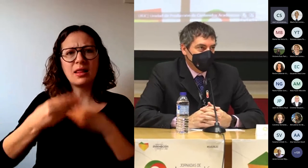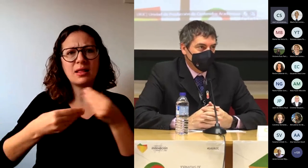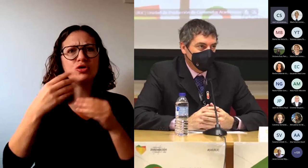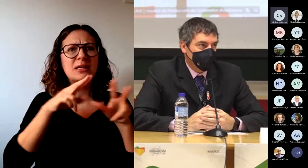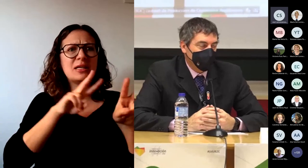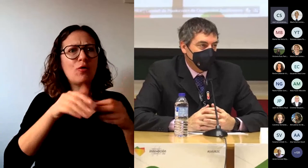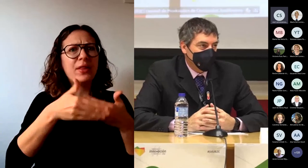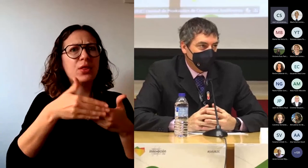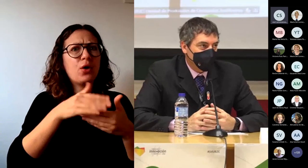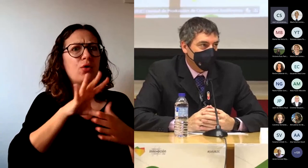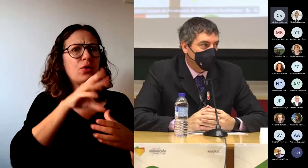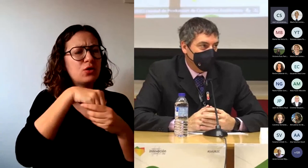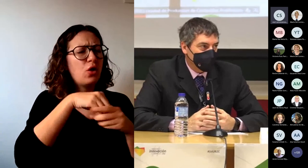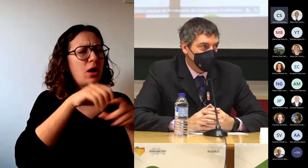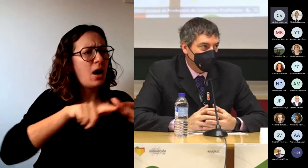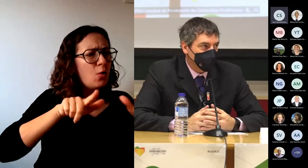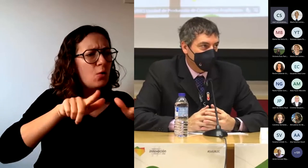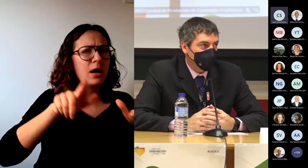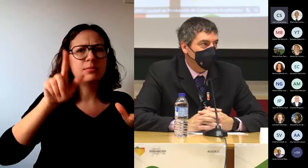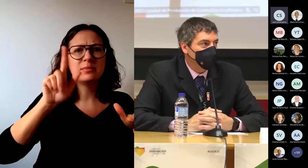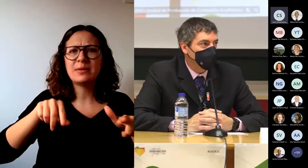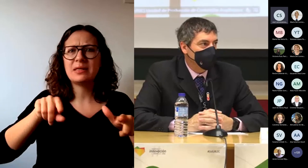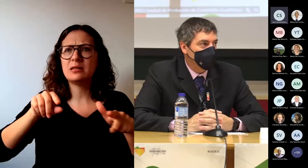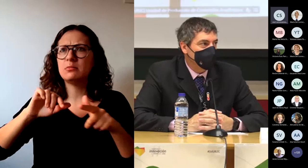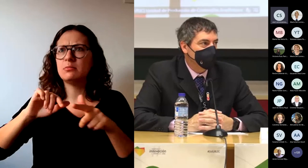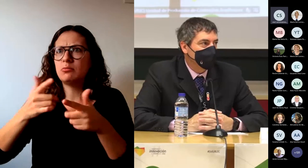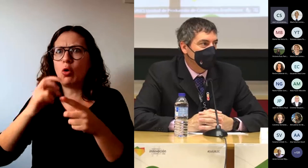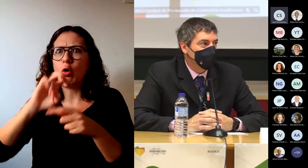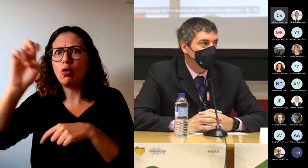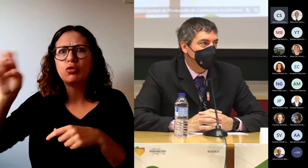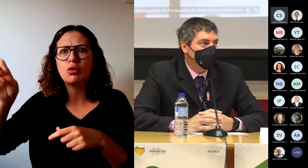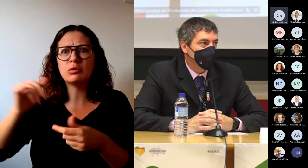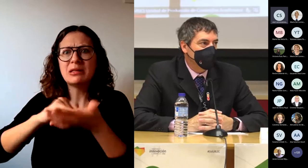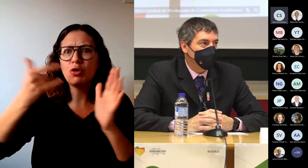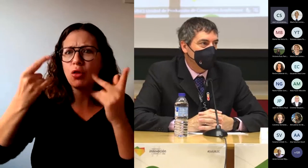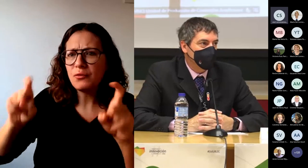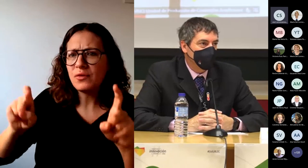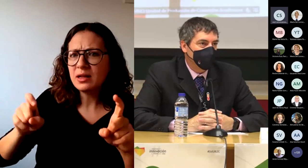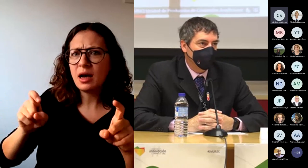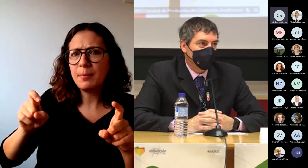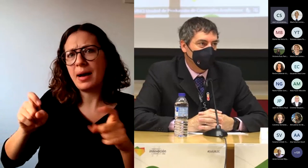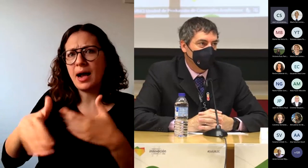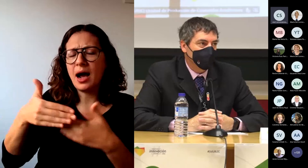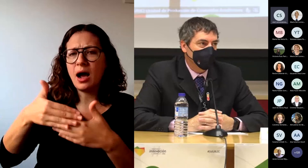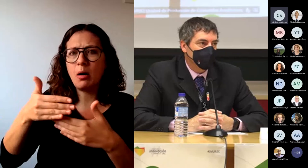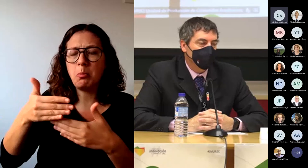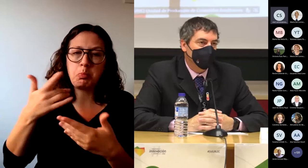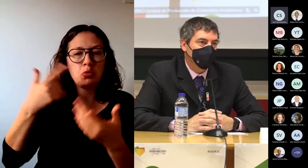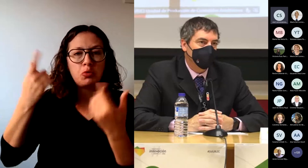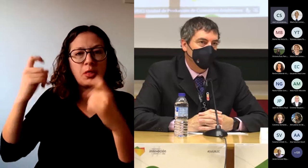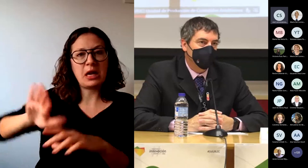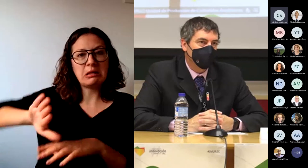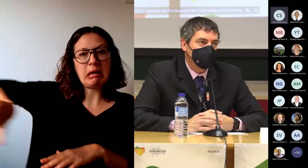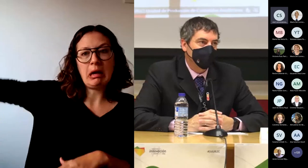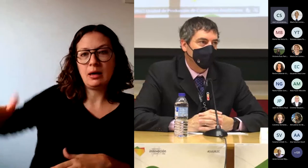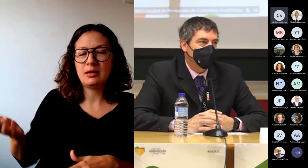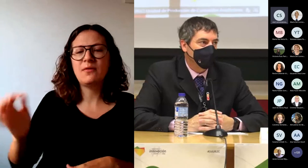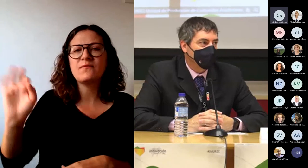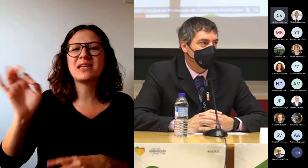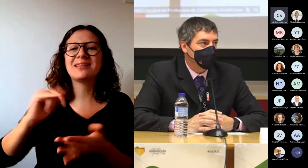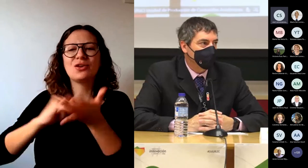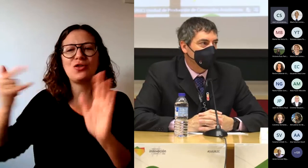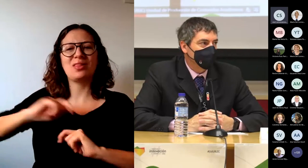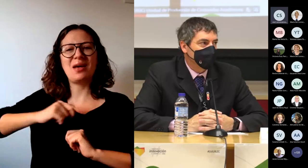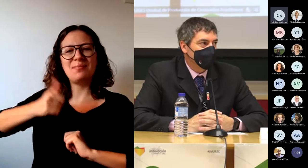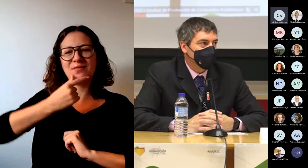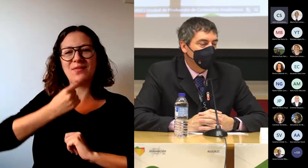y no hace falta tecnología, pues no hace falta tecnología, no es una cosa obligatoria. Es verdad que nos facilita, pero no es una